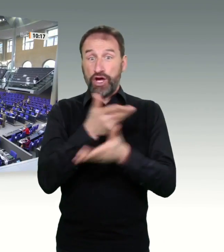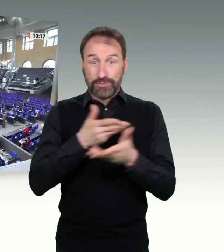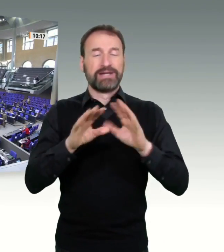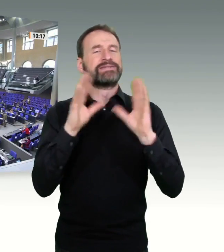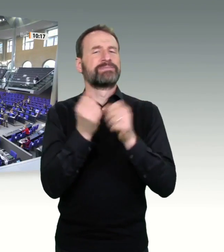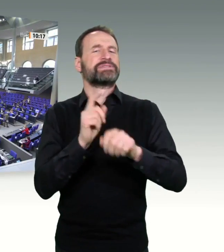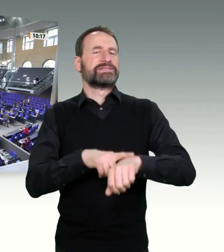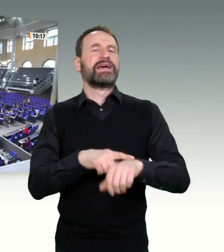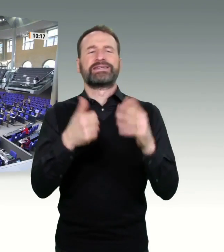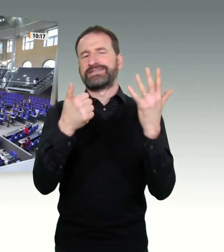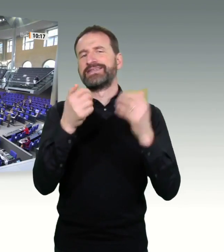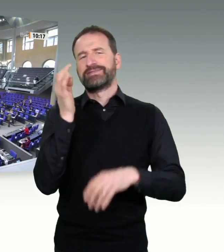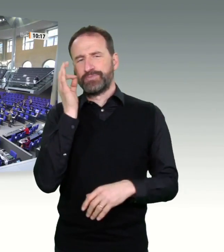Sie alle wieder Platz genommen haben.